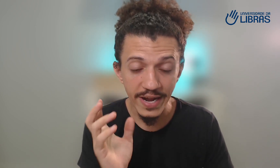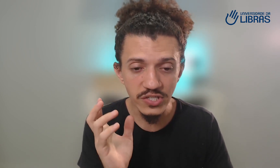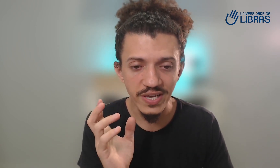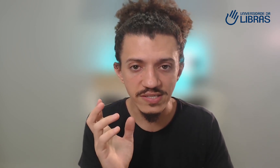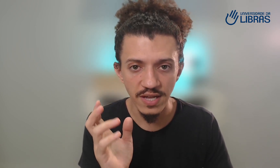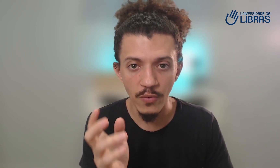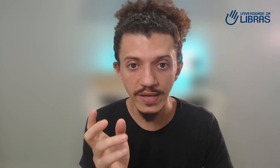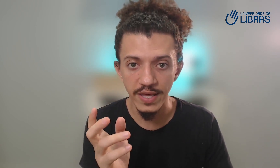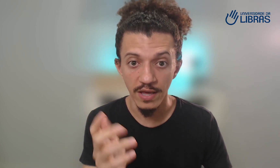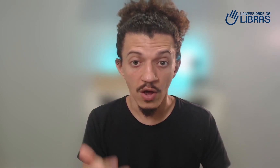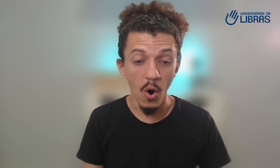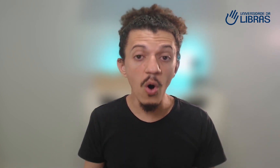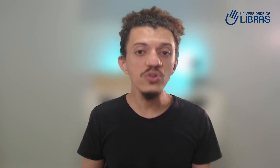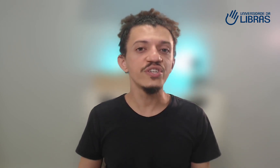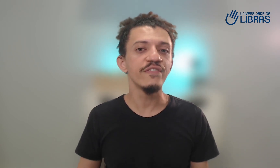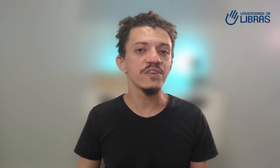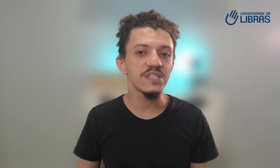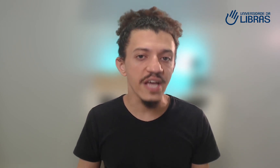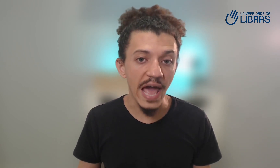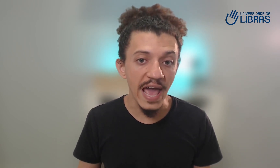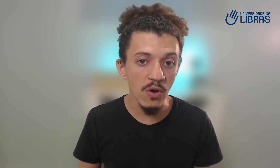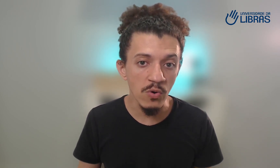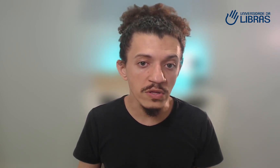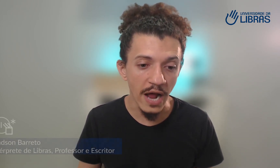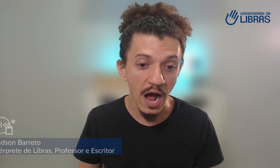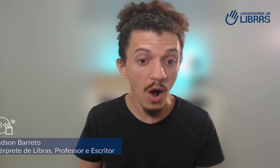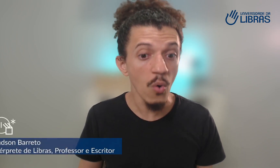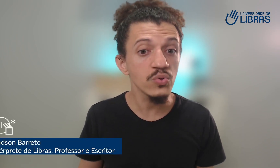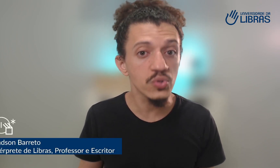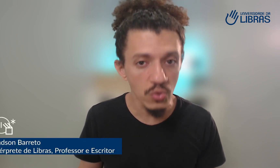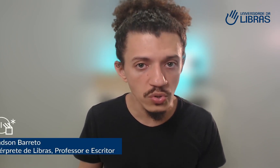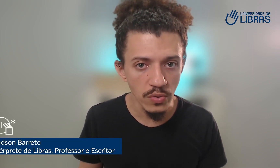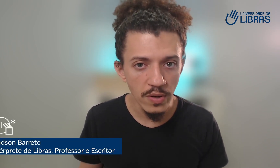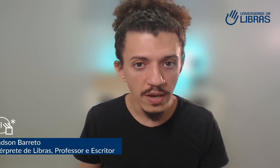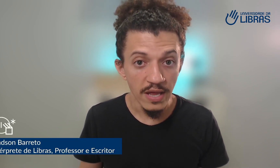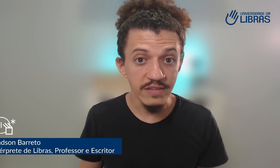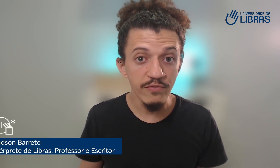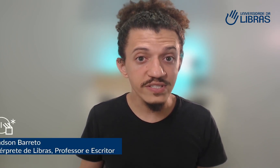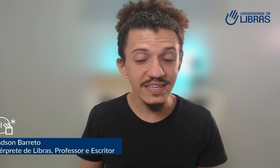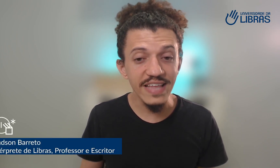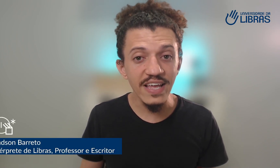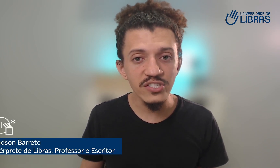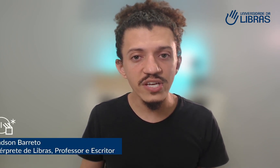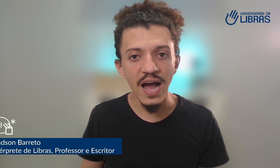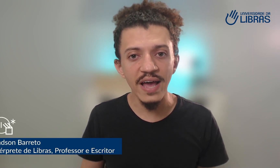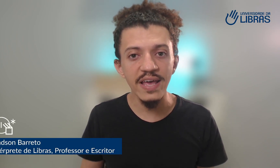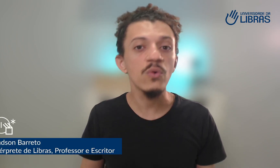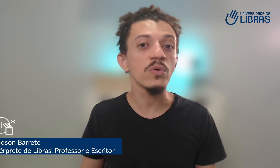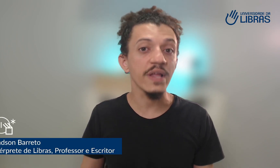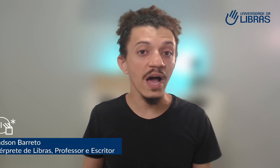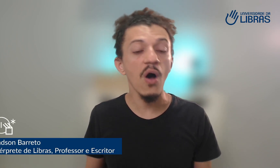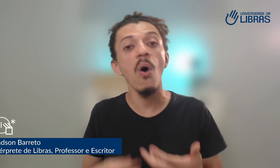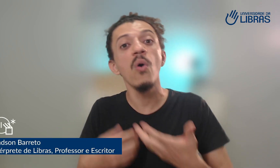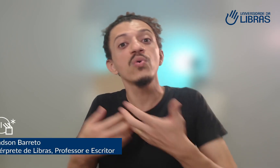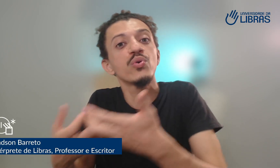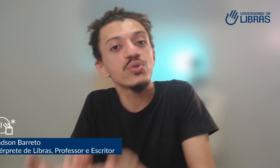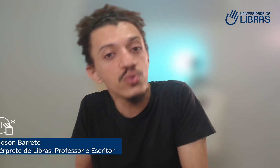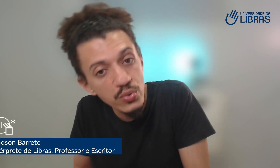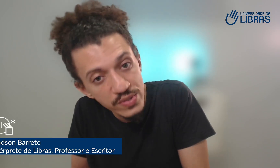grande questão é que, onde você encontrar um surdo, você tende a encontrar outros surdos